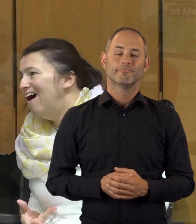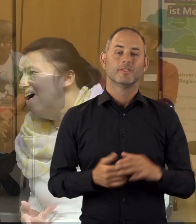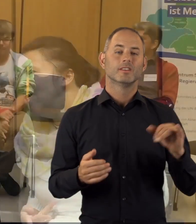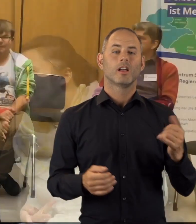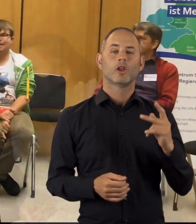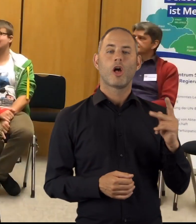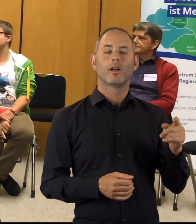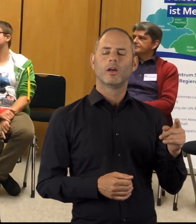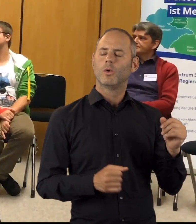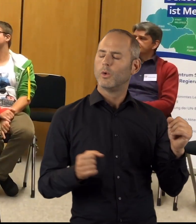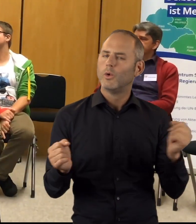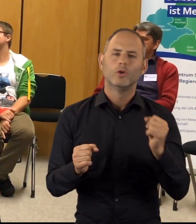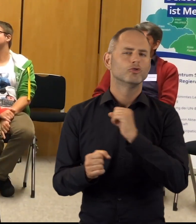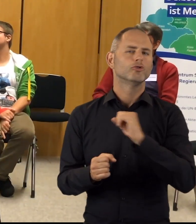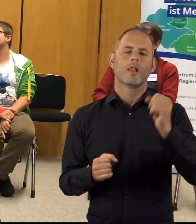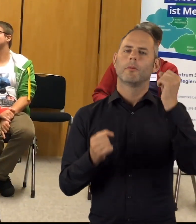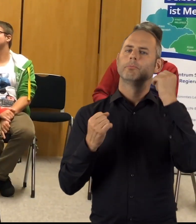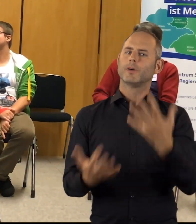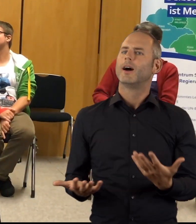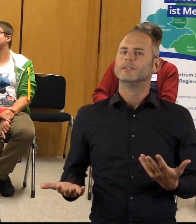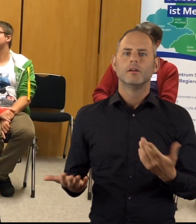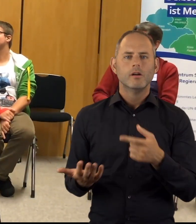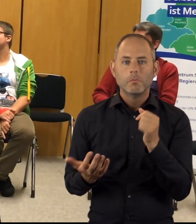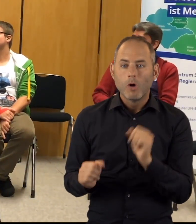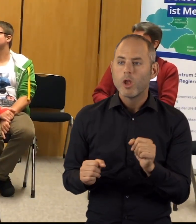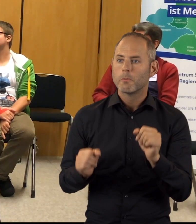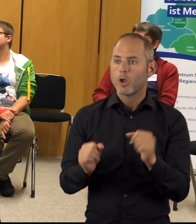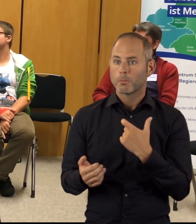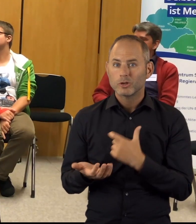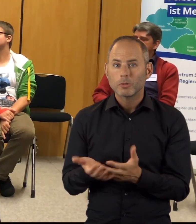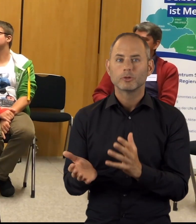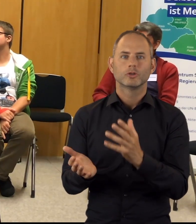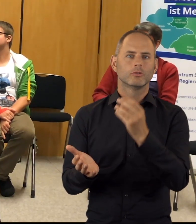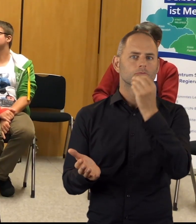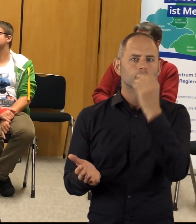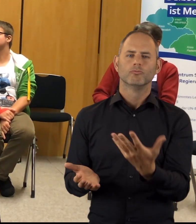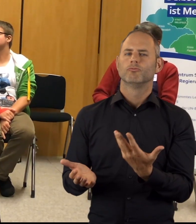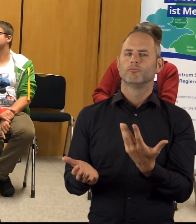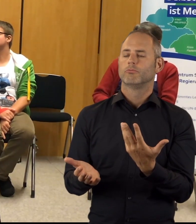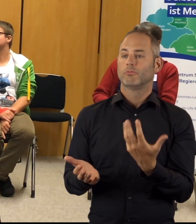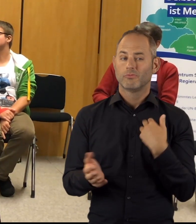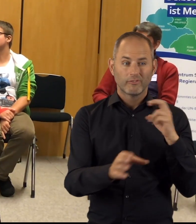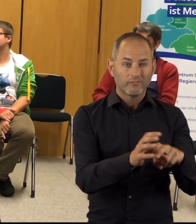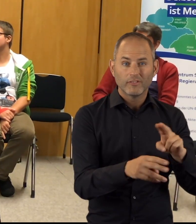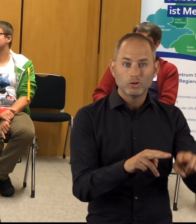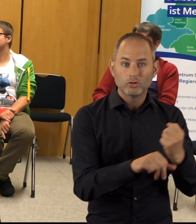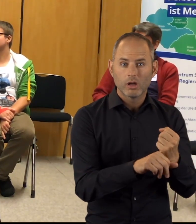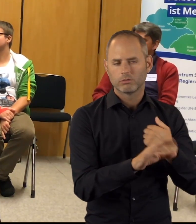Jan Klocke war schnell begeistert, als er zum ersten Mal von der Möglichkeit eines persönlichen Budgets hörte. Er wollte nicht in einer Werkstatt